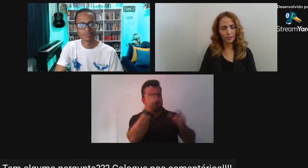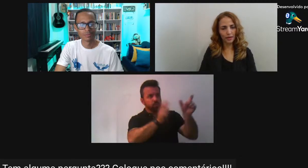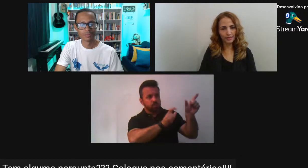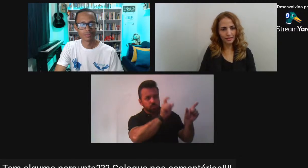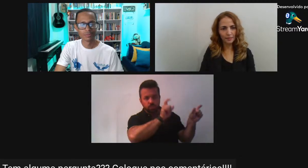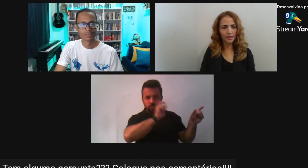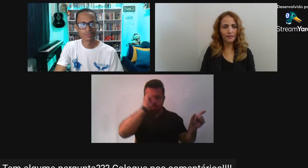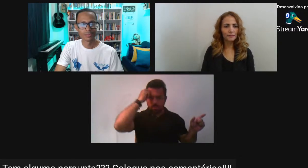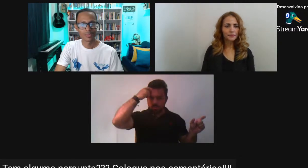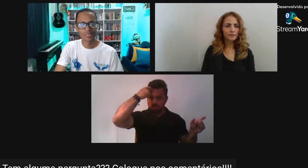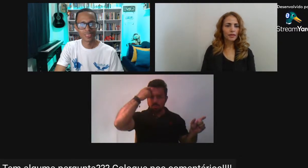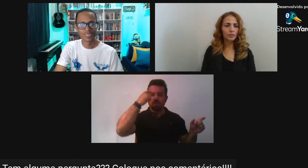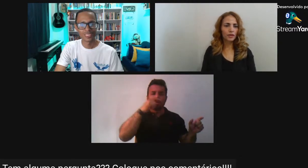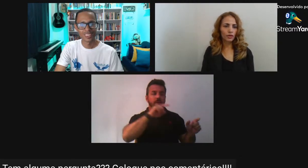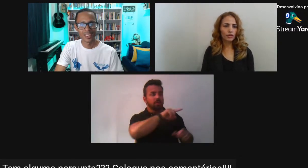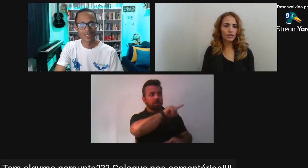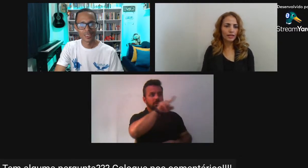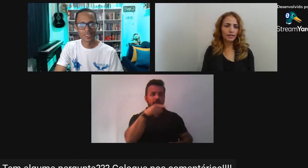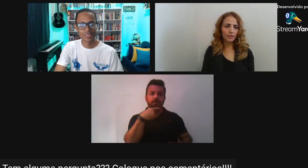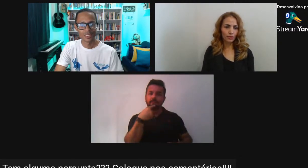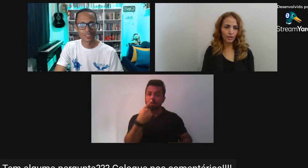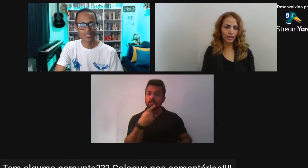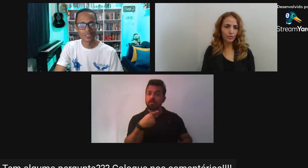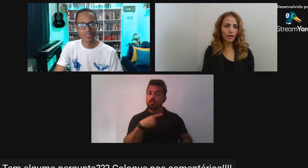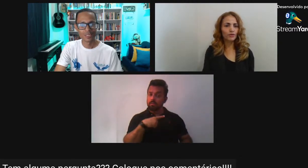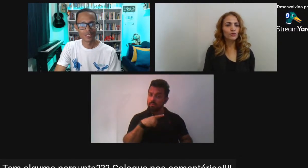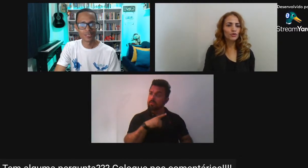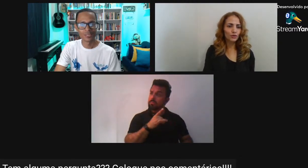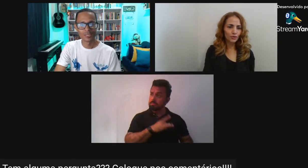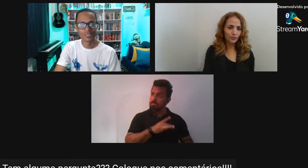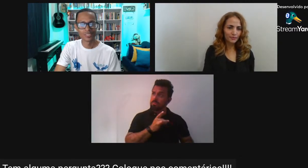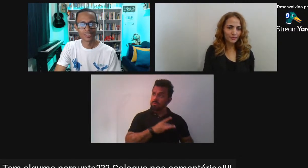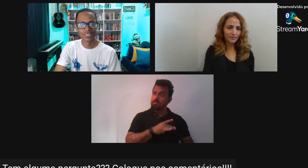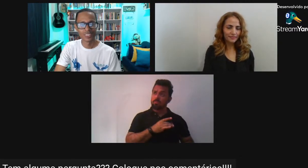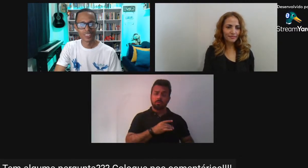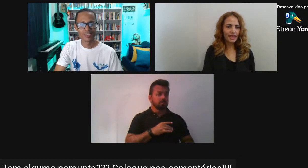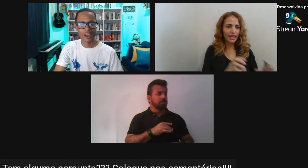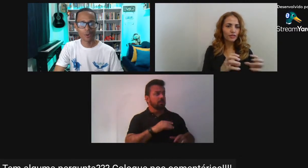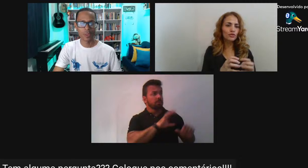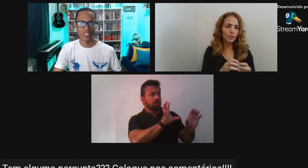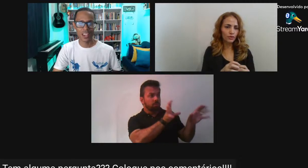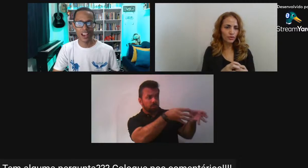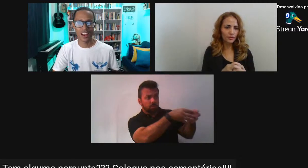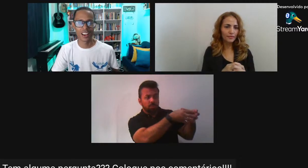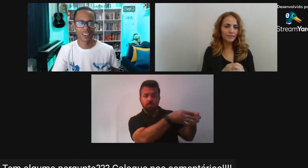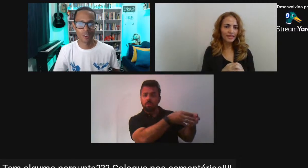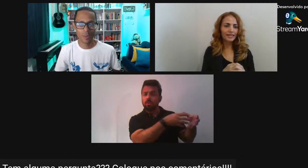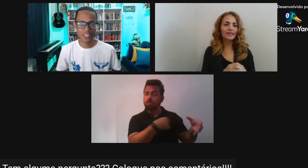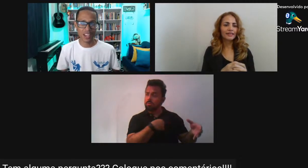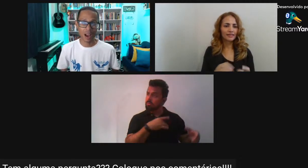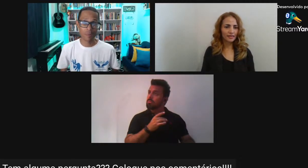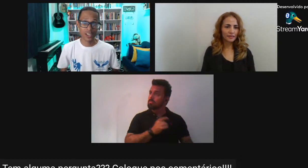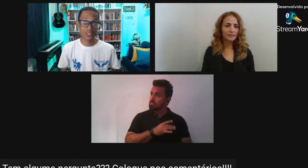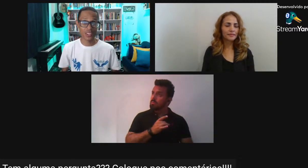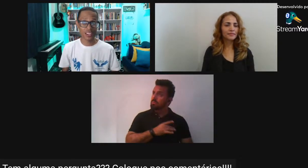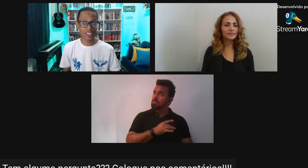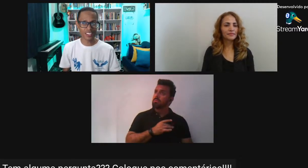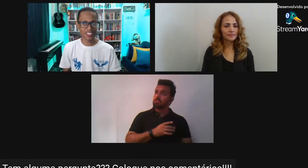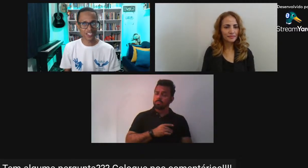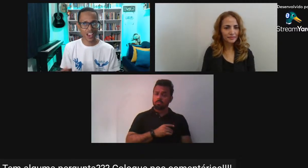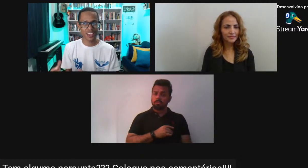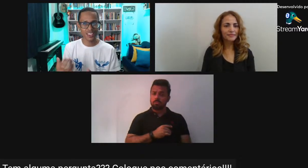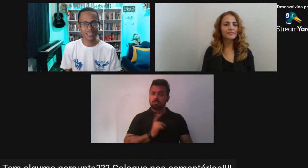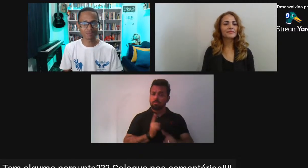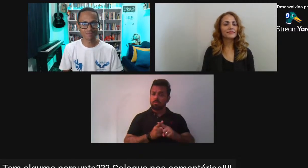de intempéries Eu não quero sair Da minha comunidade Porque lá eu estou seguro Entre os meus Começa a aparecer